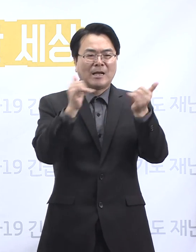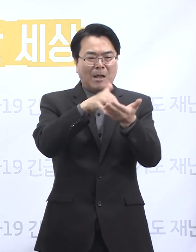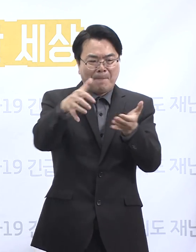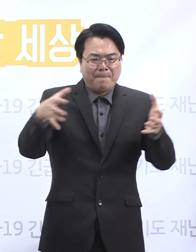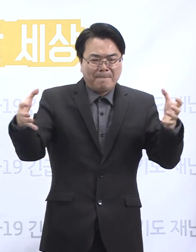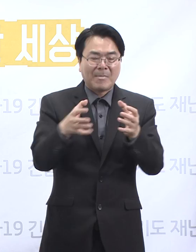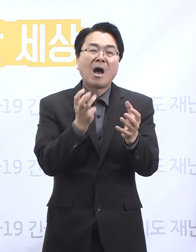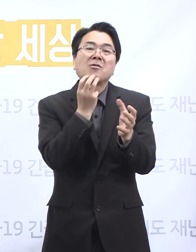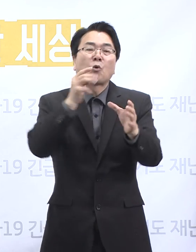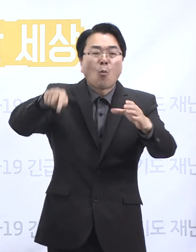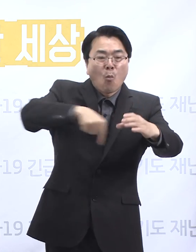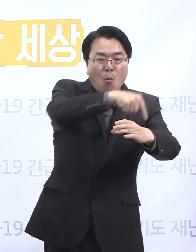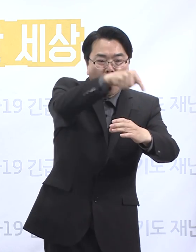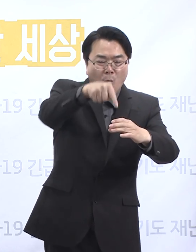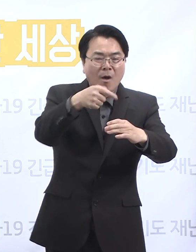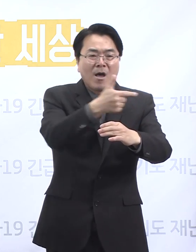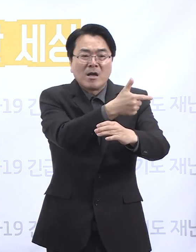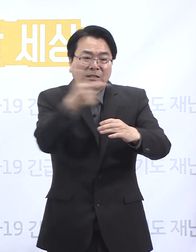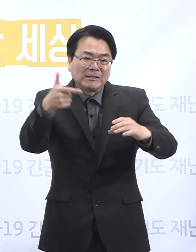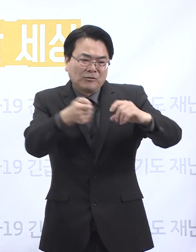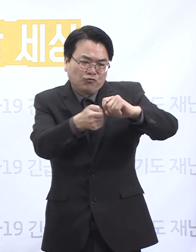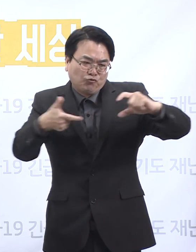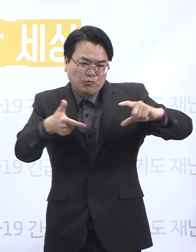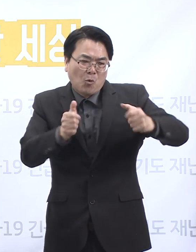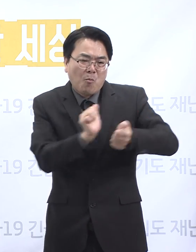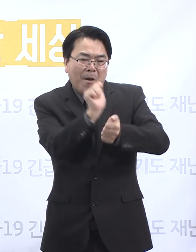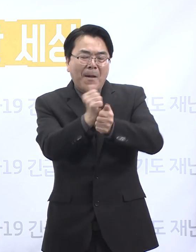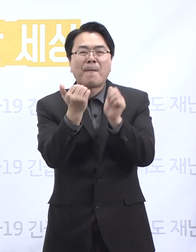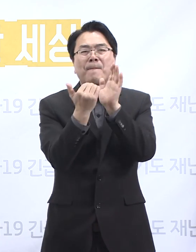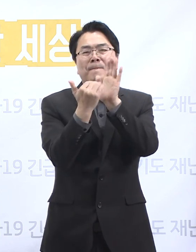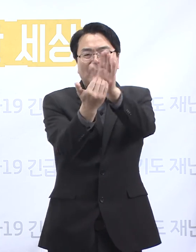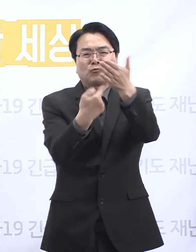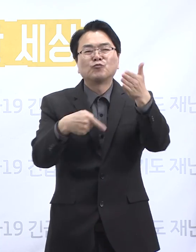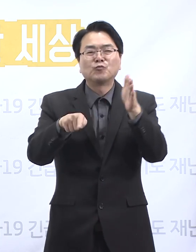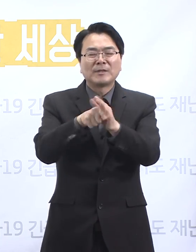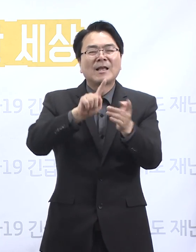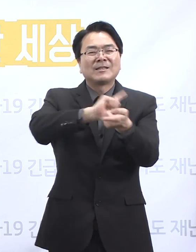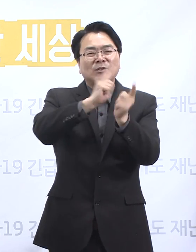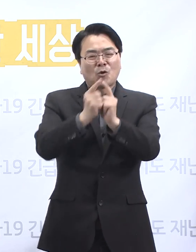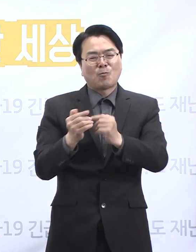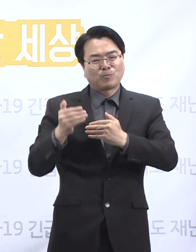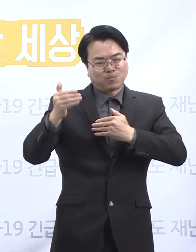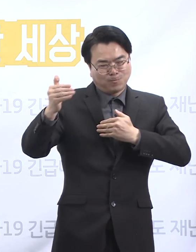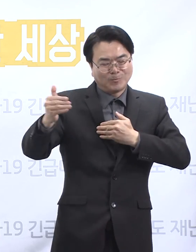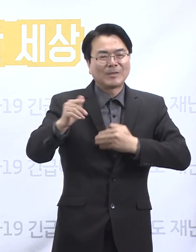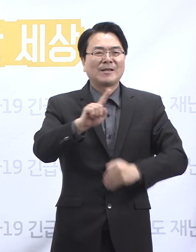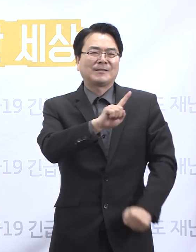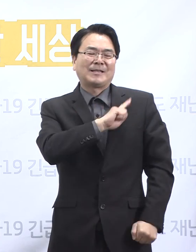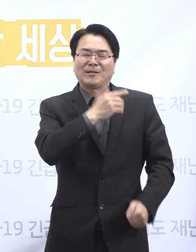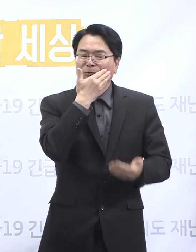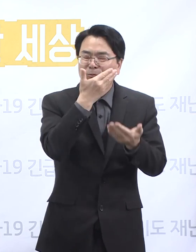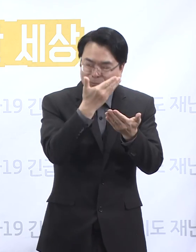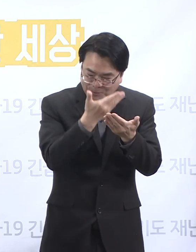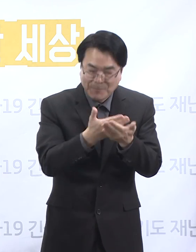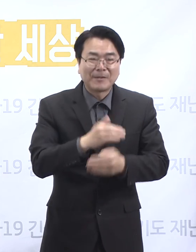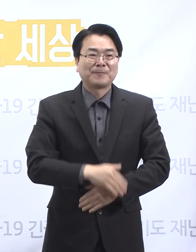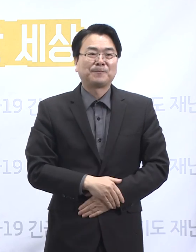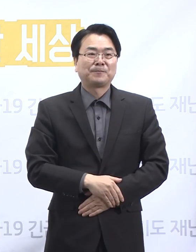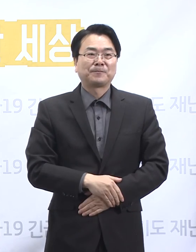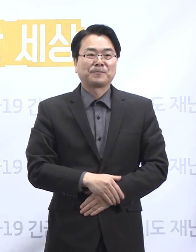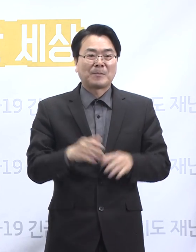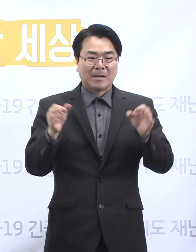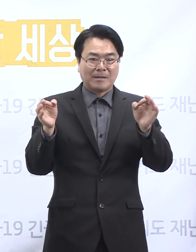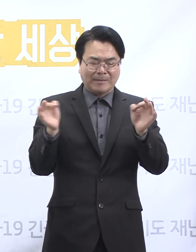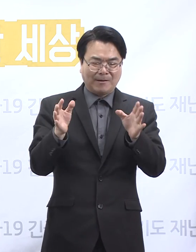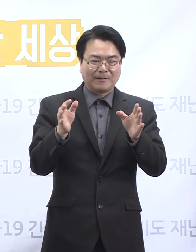수도권에서 대규모의 재확산을 막기 위해서는 지속적인 물리적 거리 두기 실천이 가장 중요합니다. 잠시라도